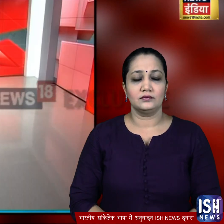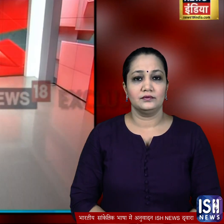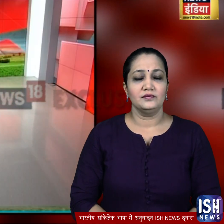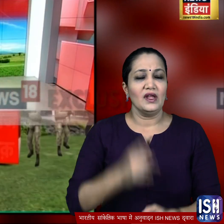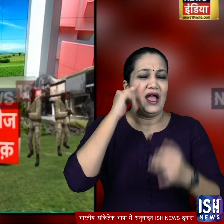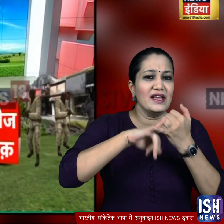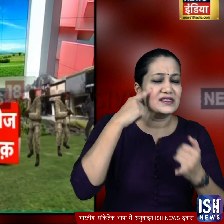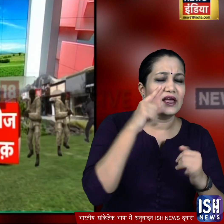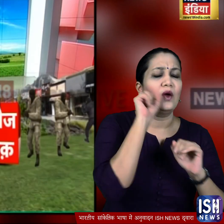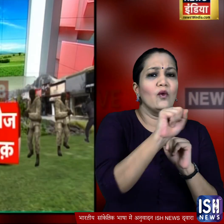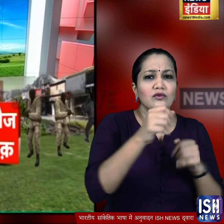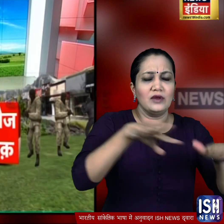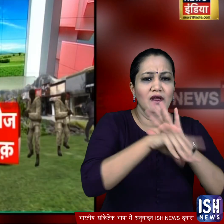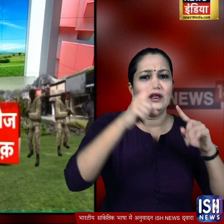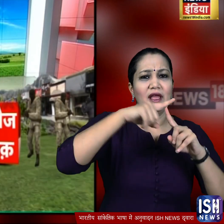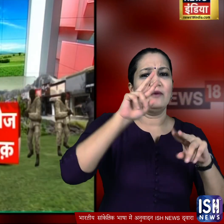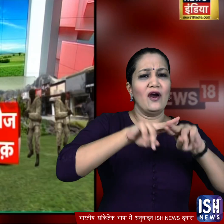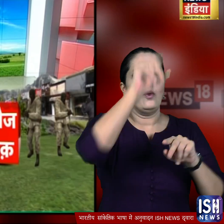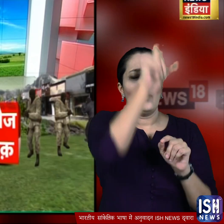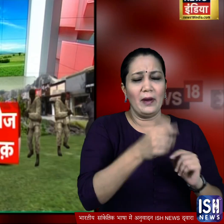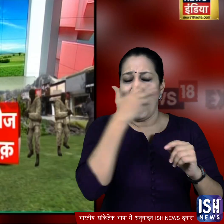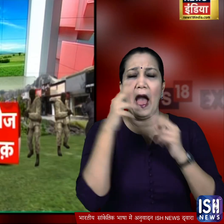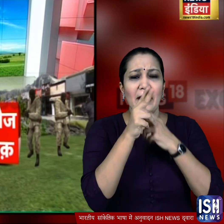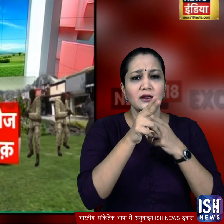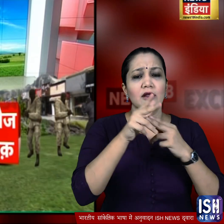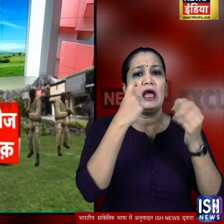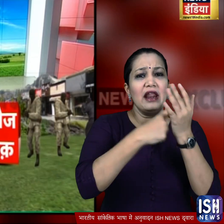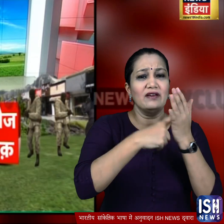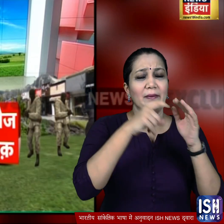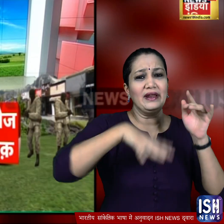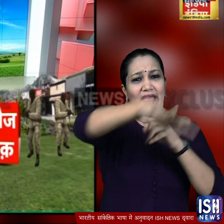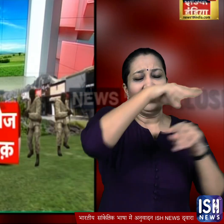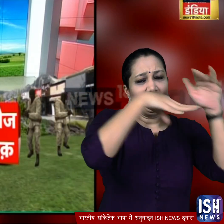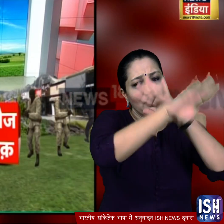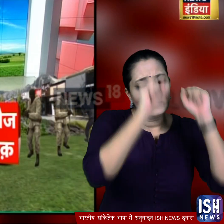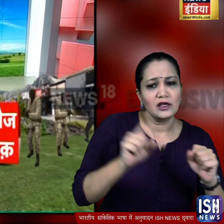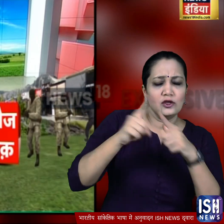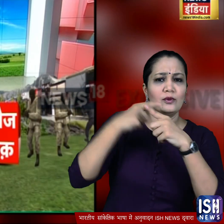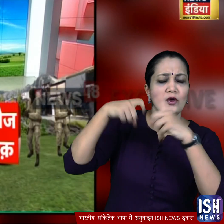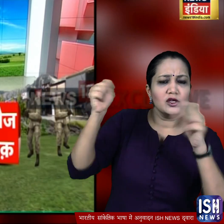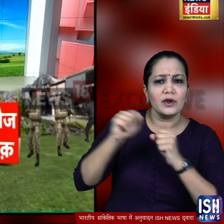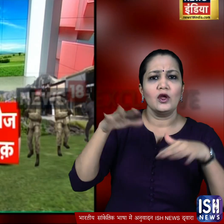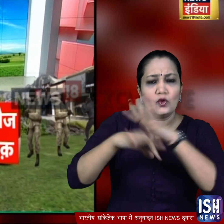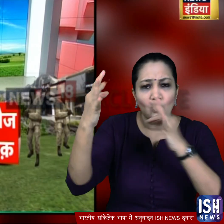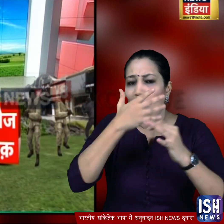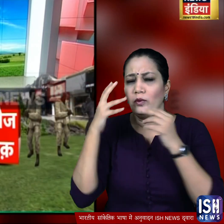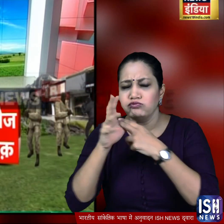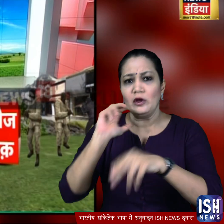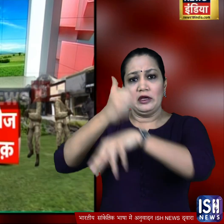आईसाई की सरपरस्ती में तैयब फारूख नाम का आतंकी रावल पिंडी में बैटकर जम्मू कश्मीर में आतंकियों की नई फॉच तयार कर रहा है